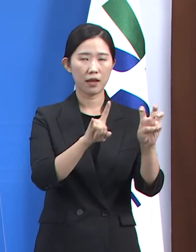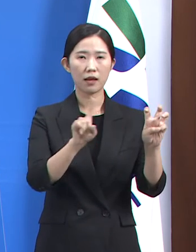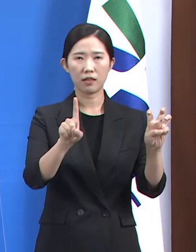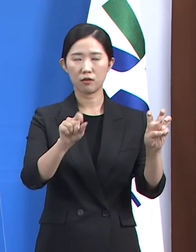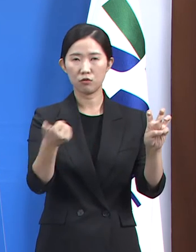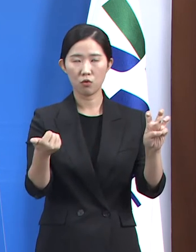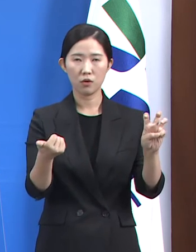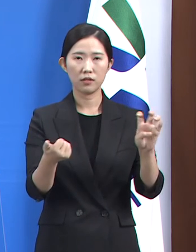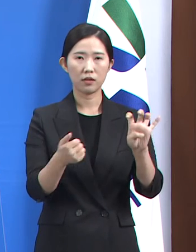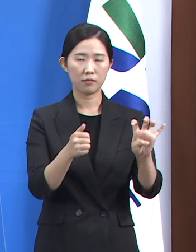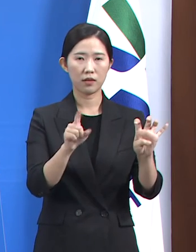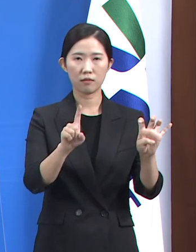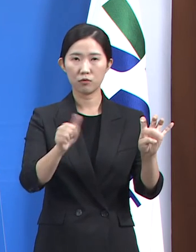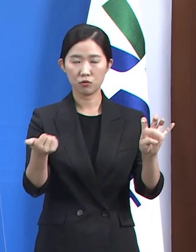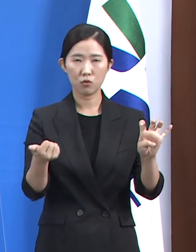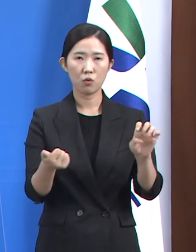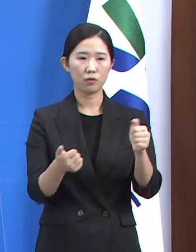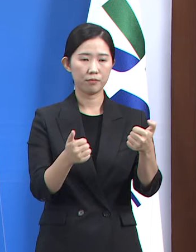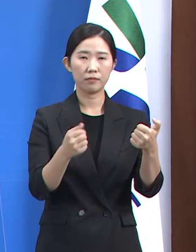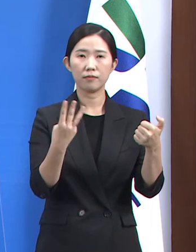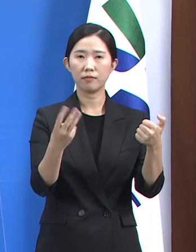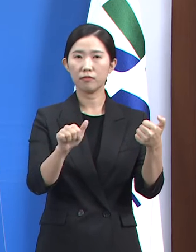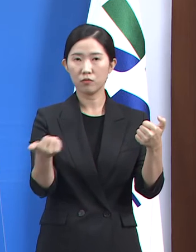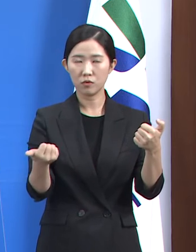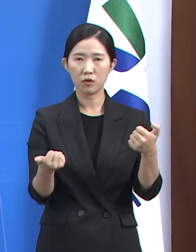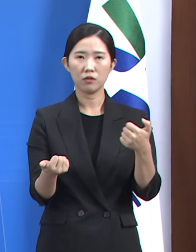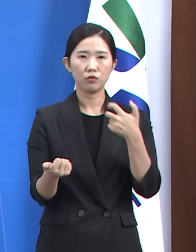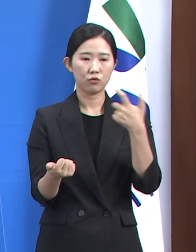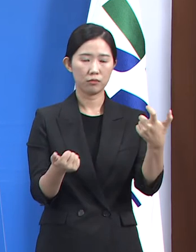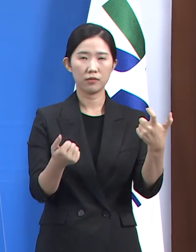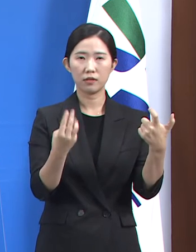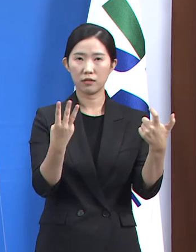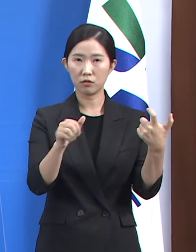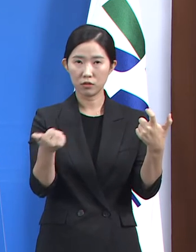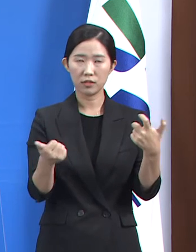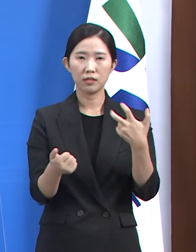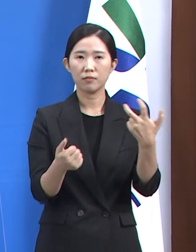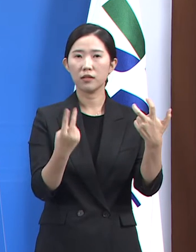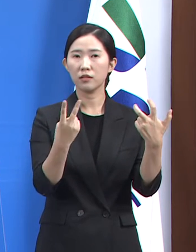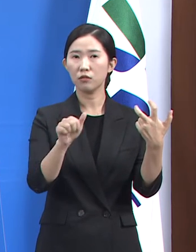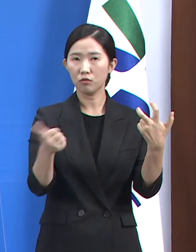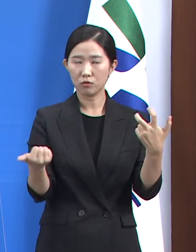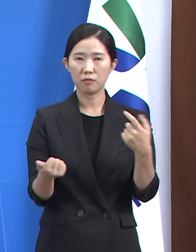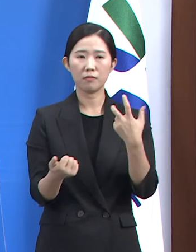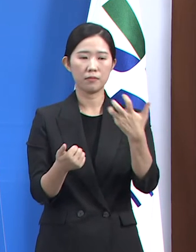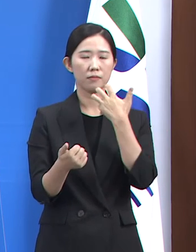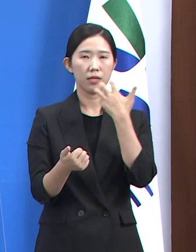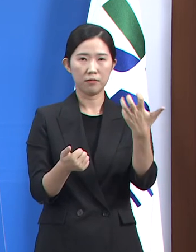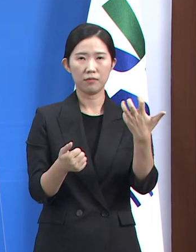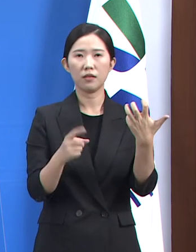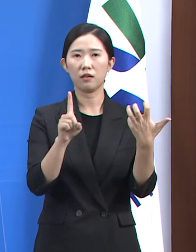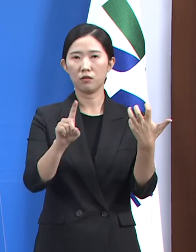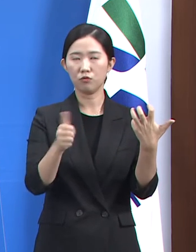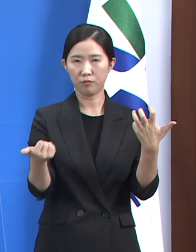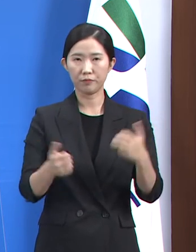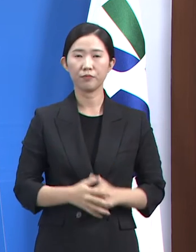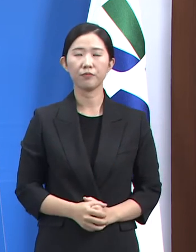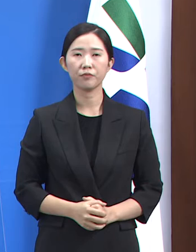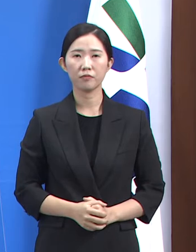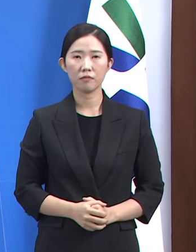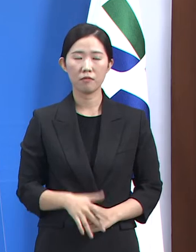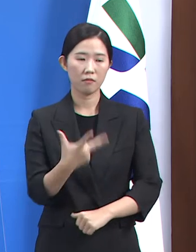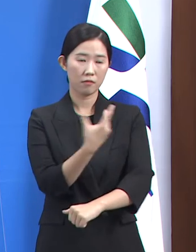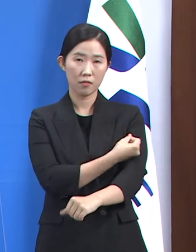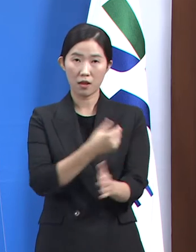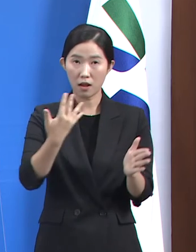1명, 50대 3명, 60대 3명, 70대 2명, 80대 1명입니다. 이 중 백신